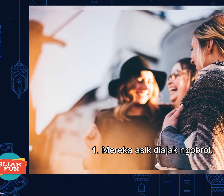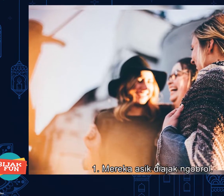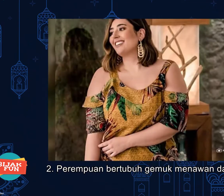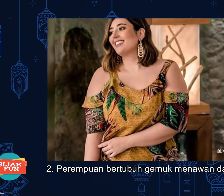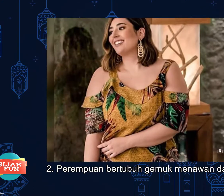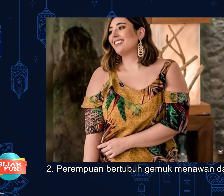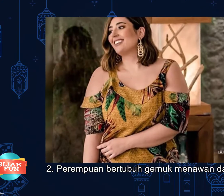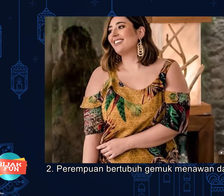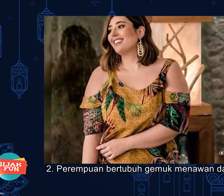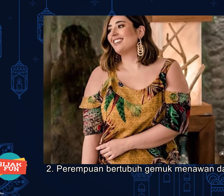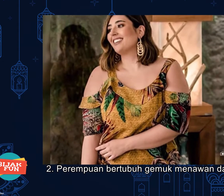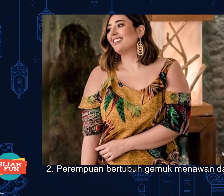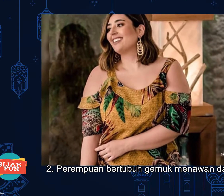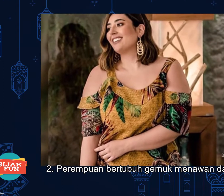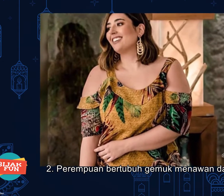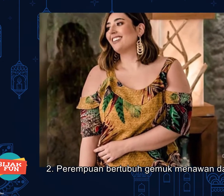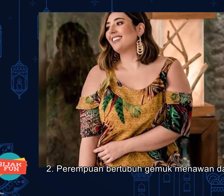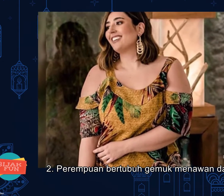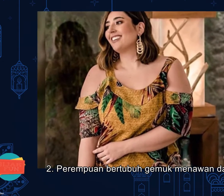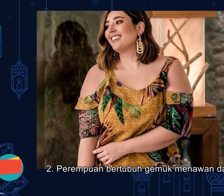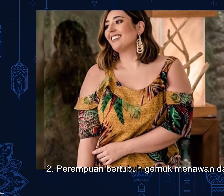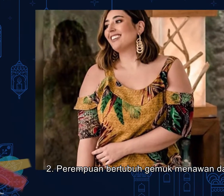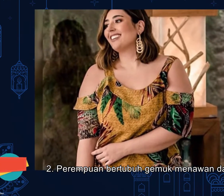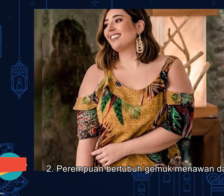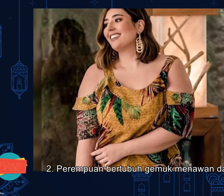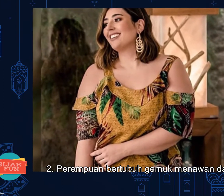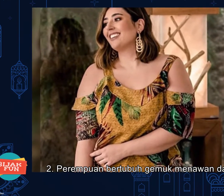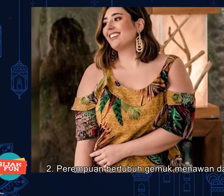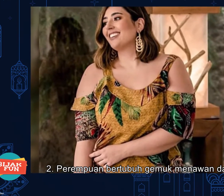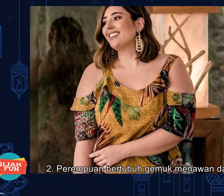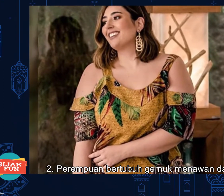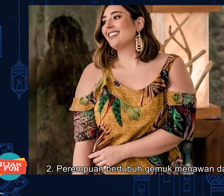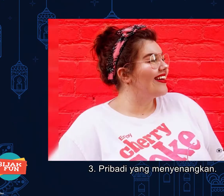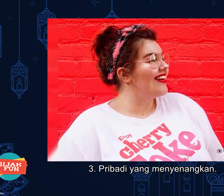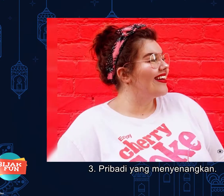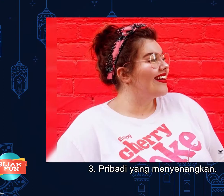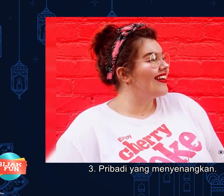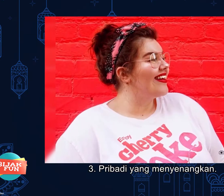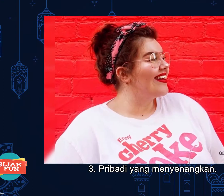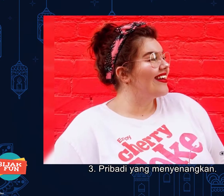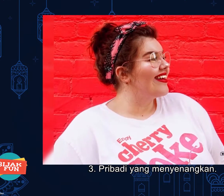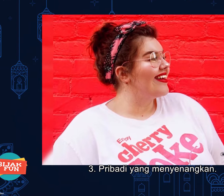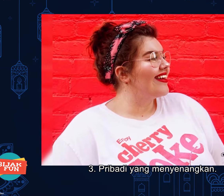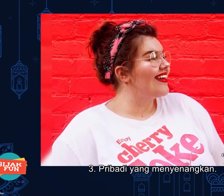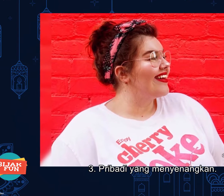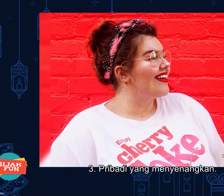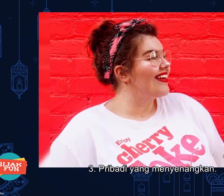Dua, perempuan bertubuh gemuk menawan dan cantik. Tiga, pribadi yang menyenangkan.